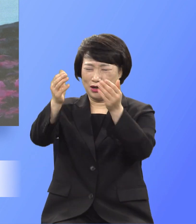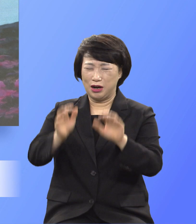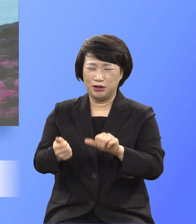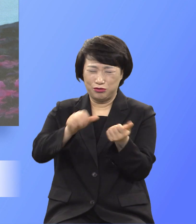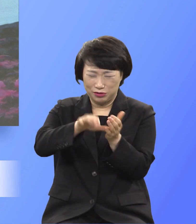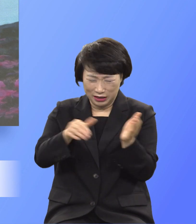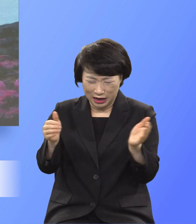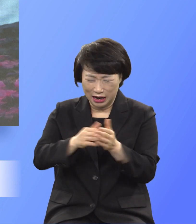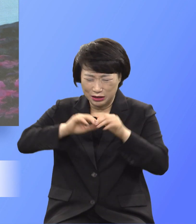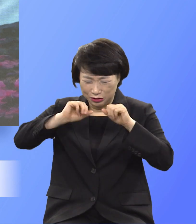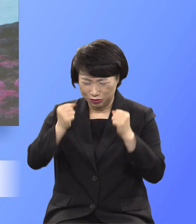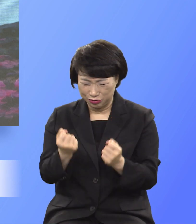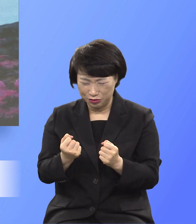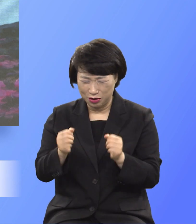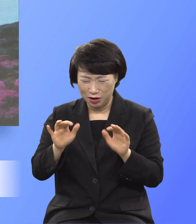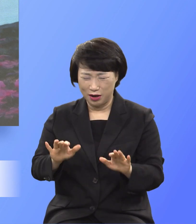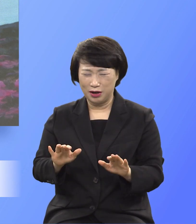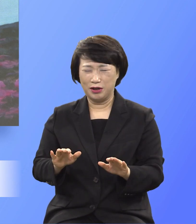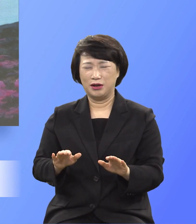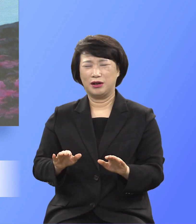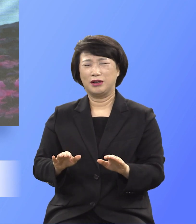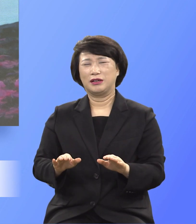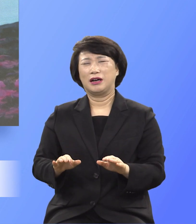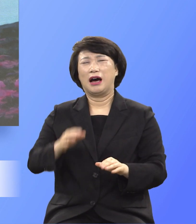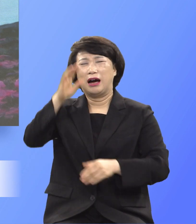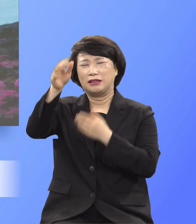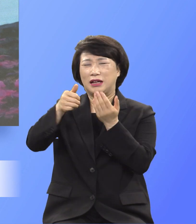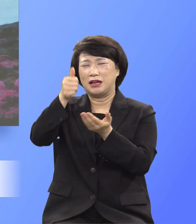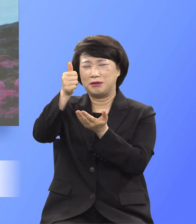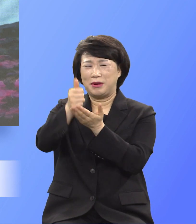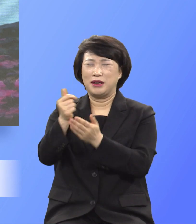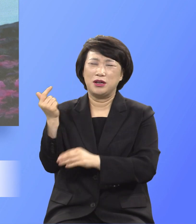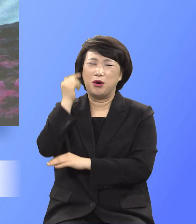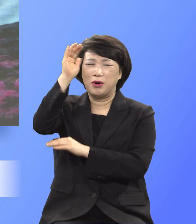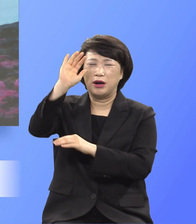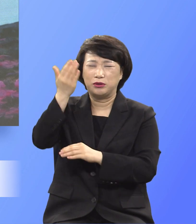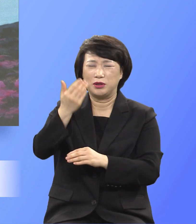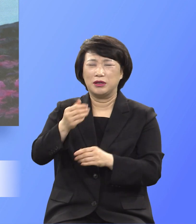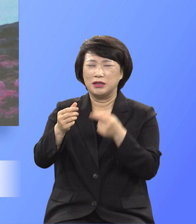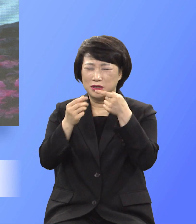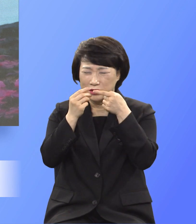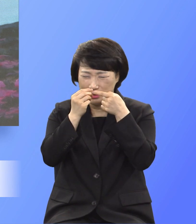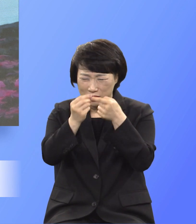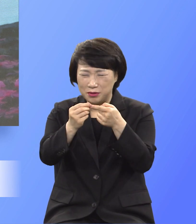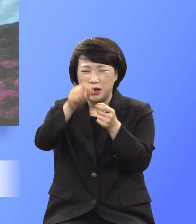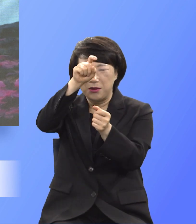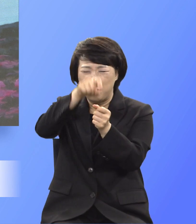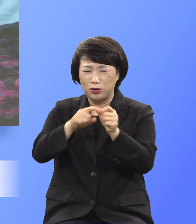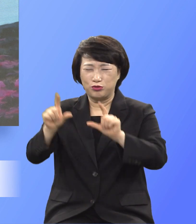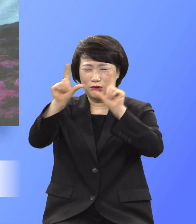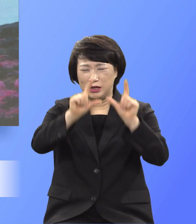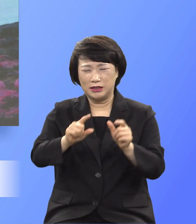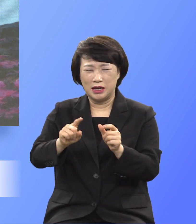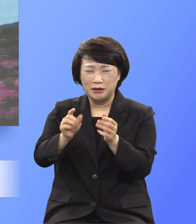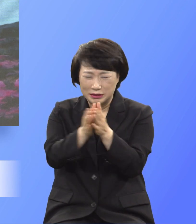복종하고 순종하여 하나님의 영광된 제 일 목적을 위해 내 삶이 살아가게